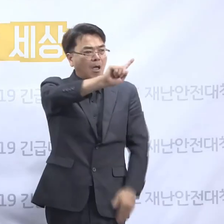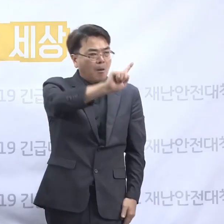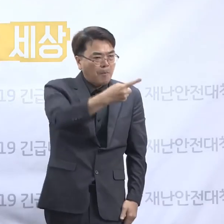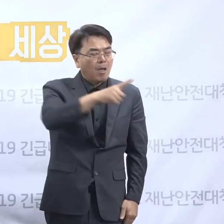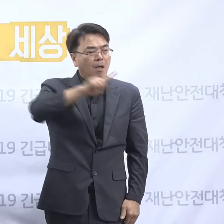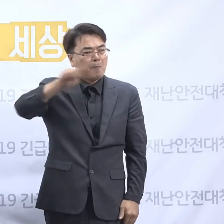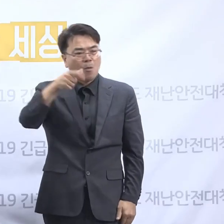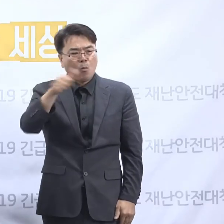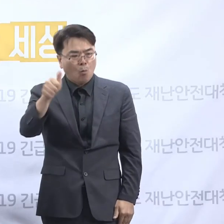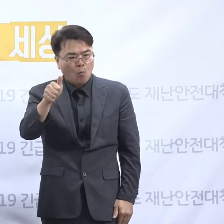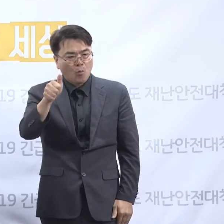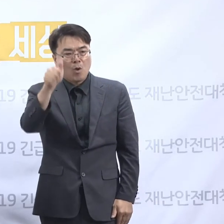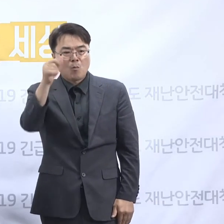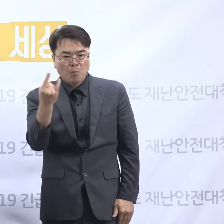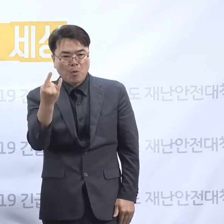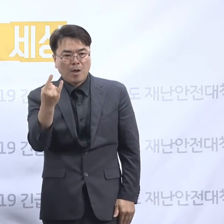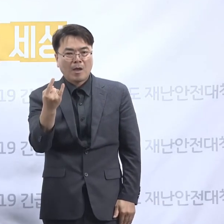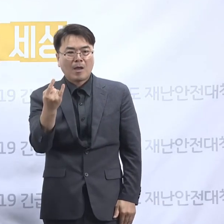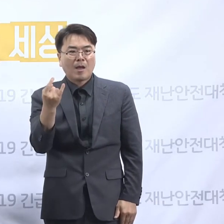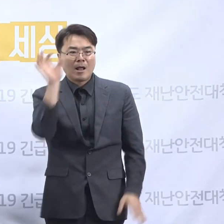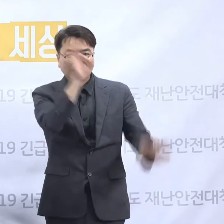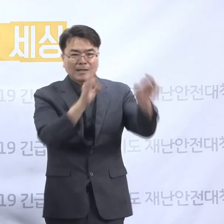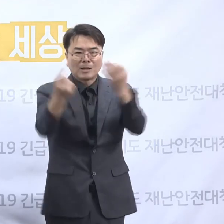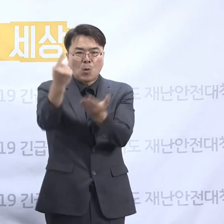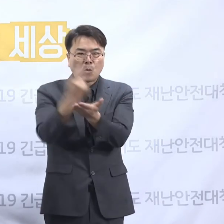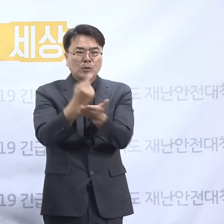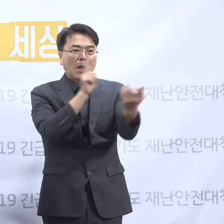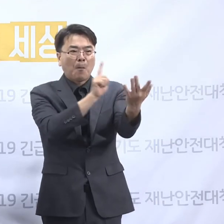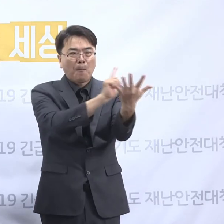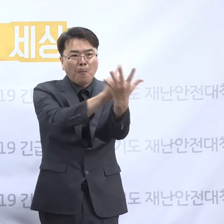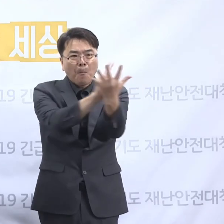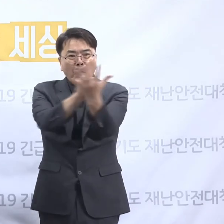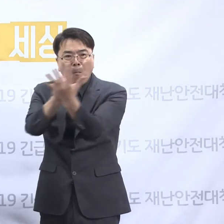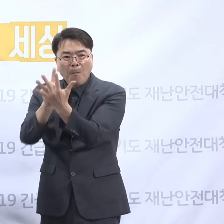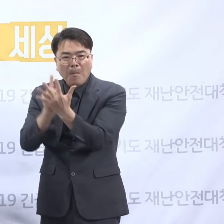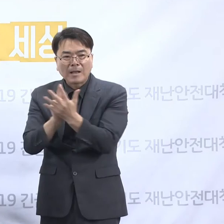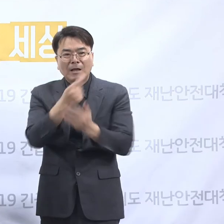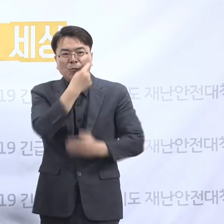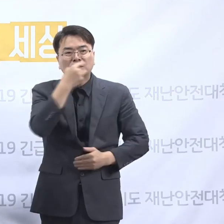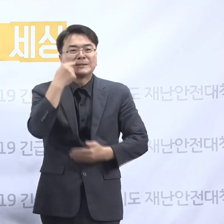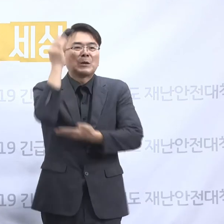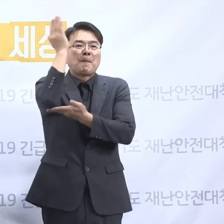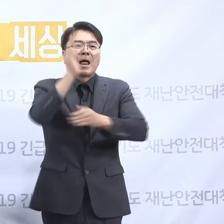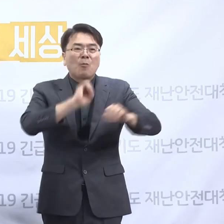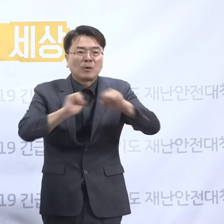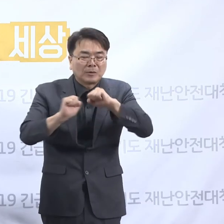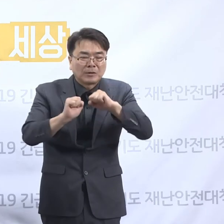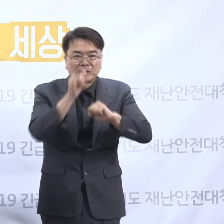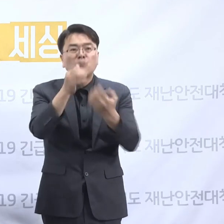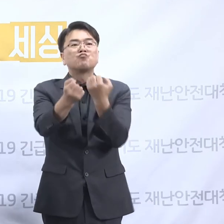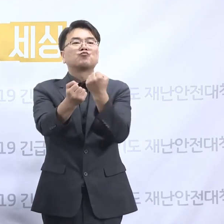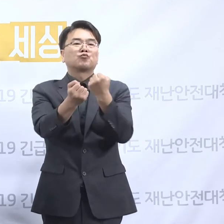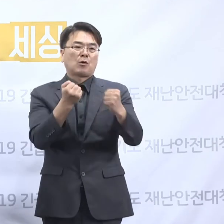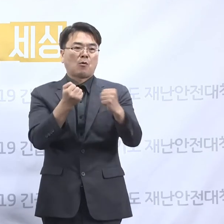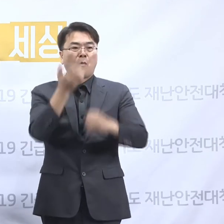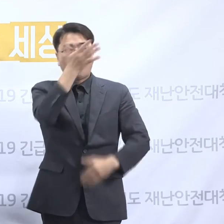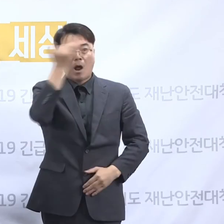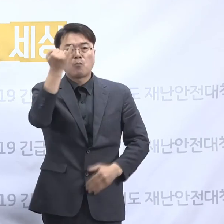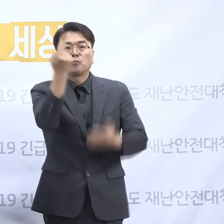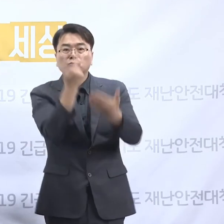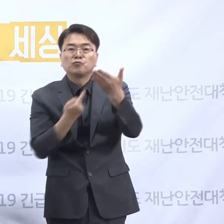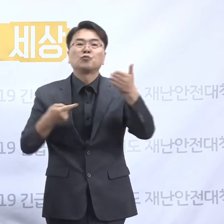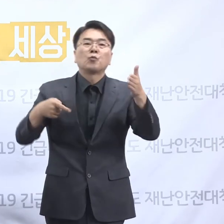150회의 방문객을 만나고 또 증언활동을 하였습니다. 그러나 할머니들을 위해서